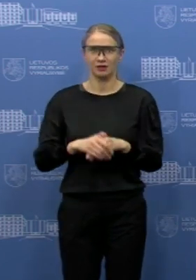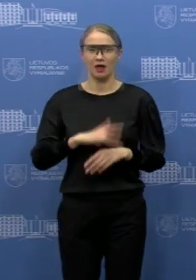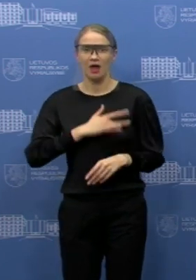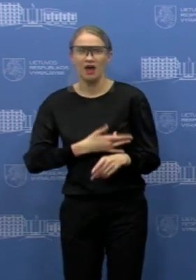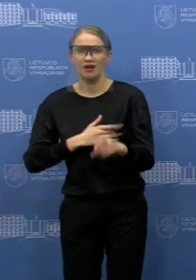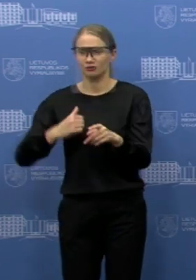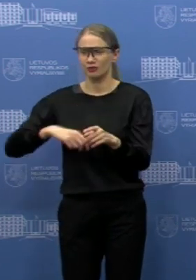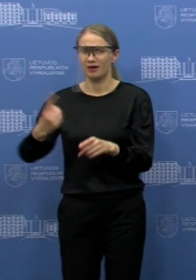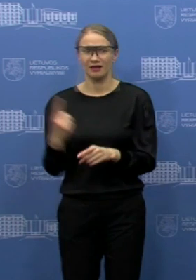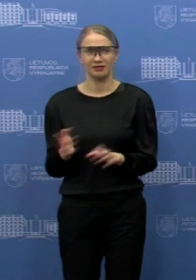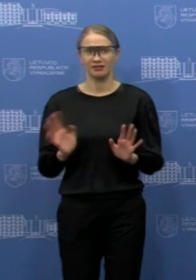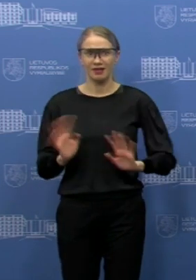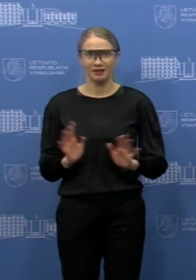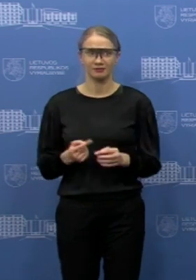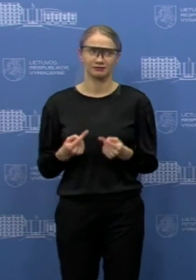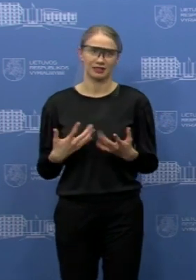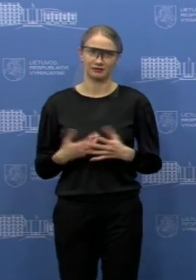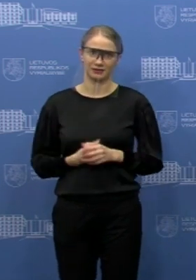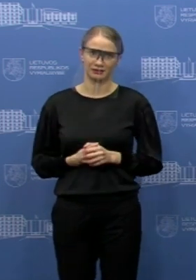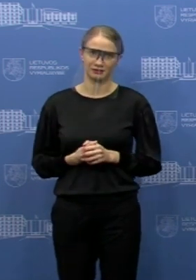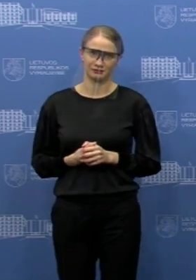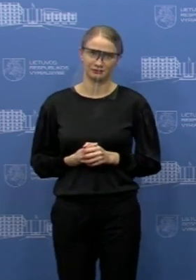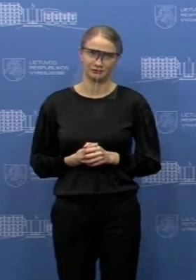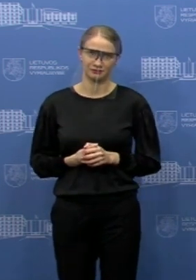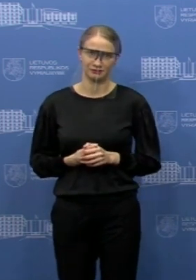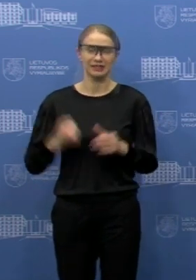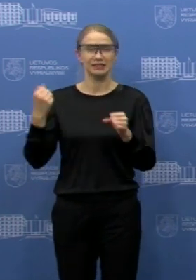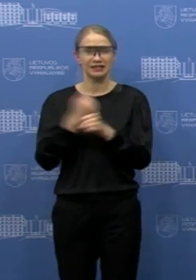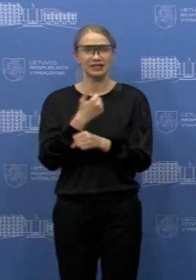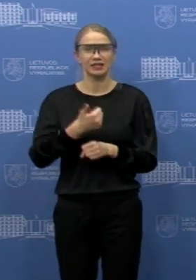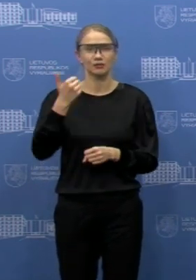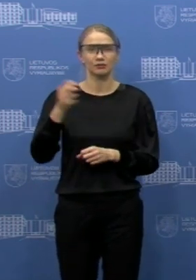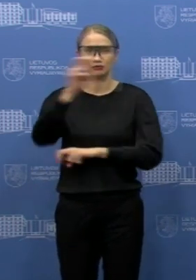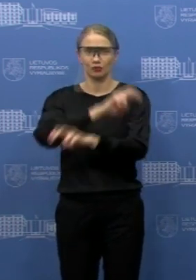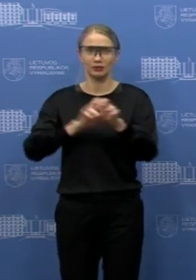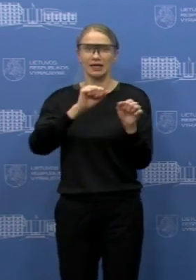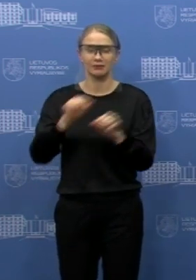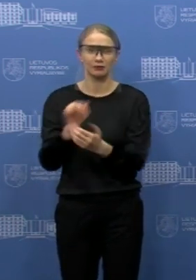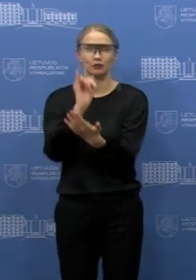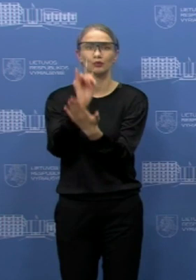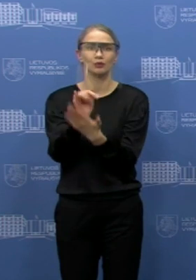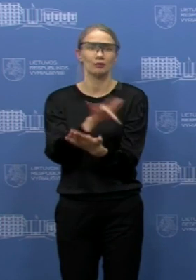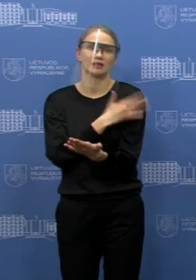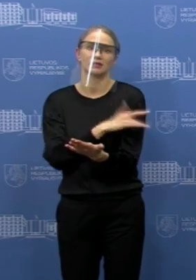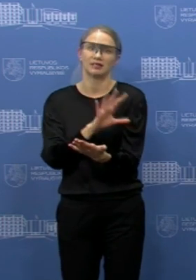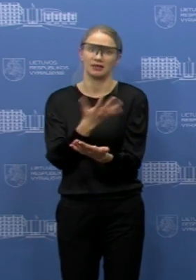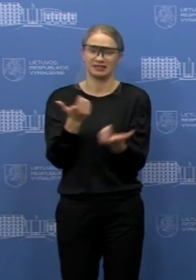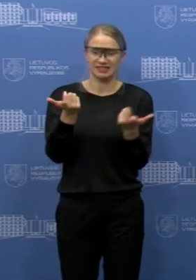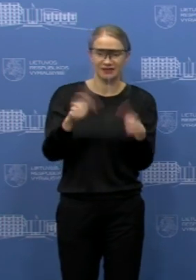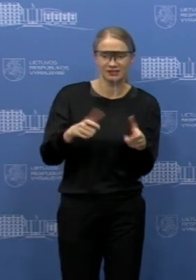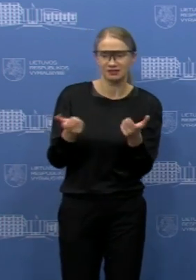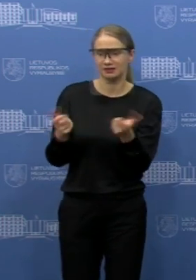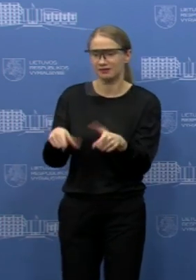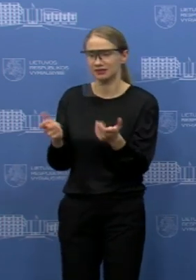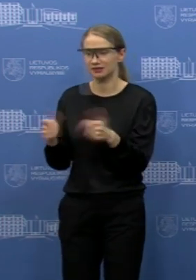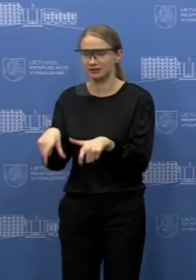sakyti, kad neturi sąlygų, na, vargu ar reikėtų, reikėtų, reikėtų tiesiog ieškoti galimybių. Ir tikrai mažesnės savo valdybės, kurios